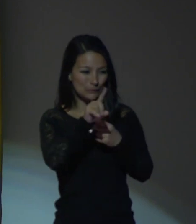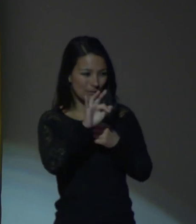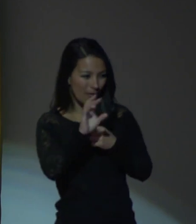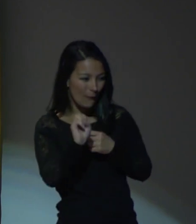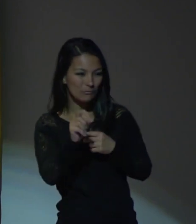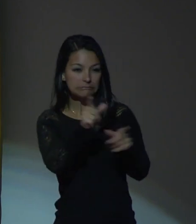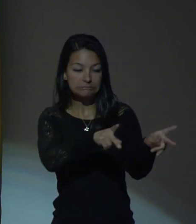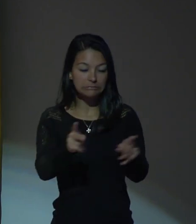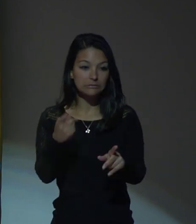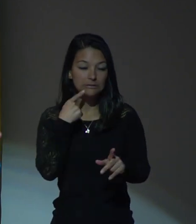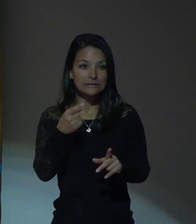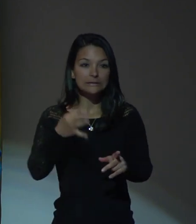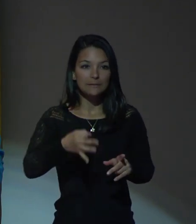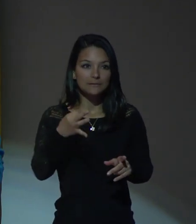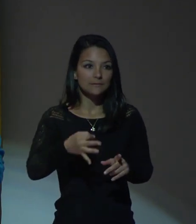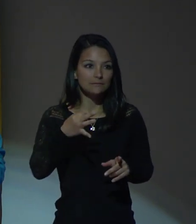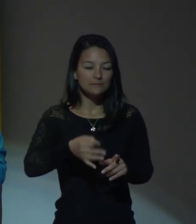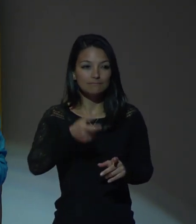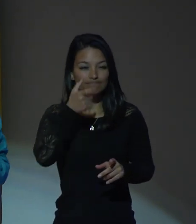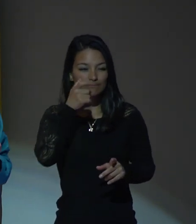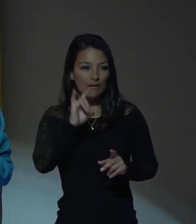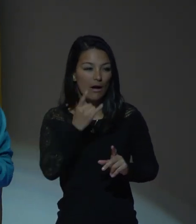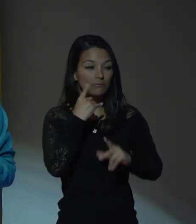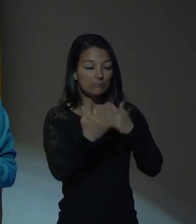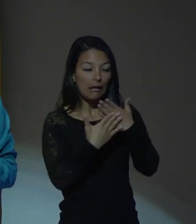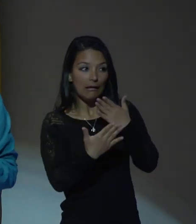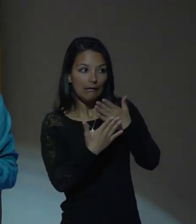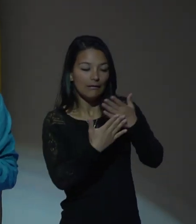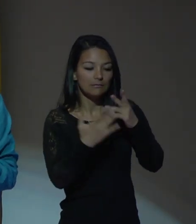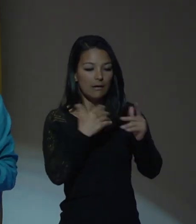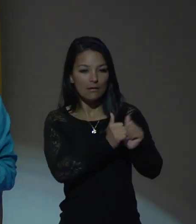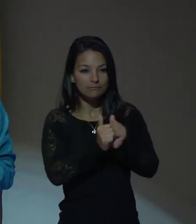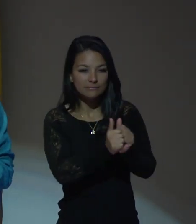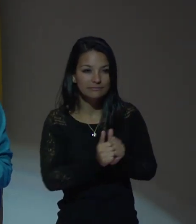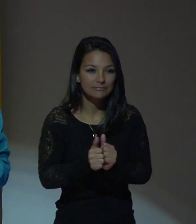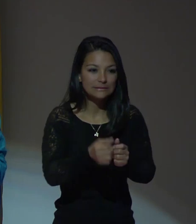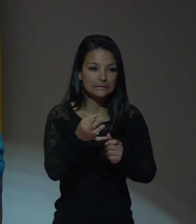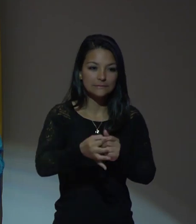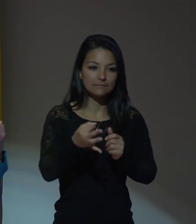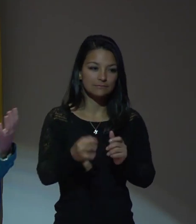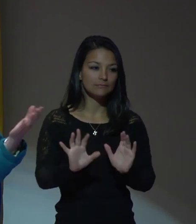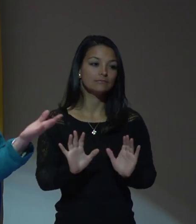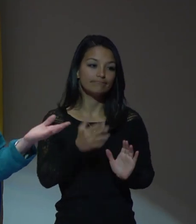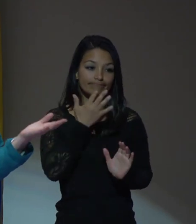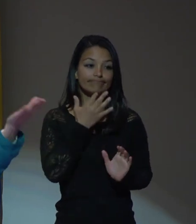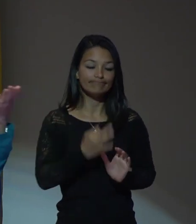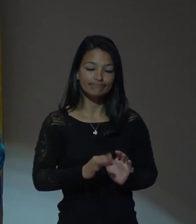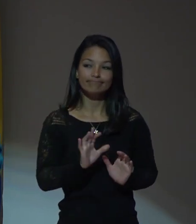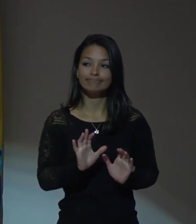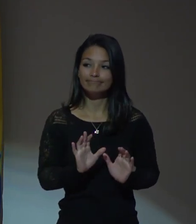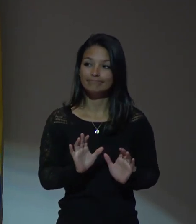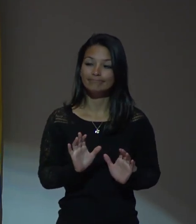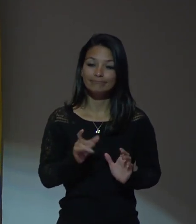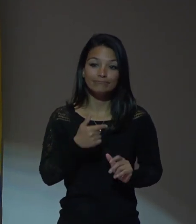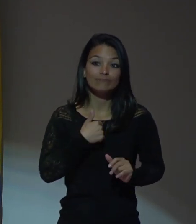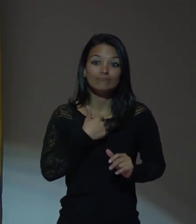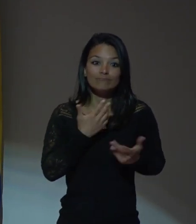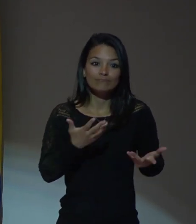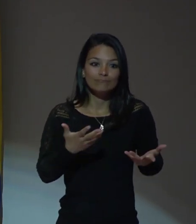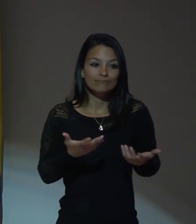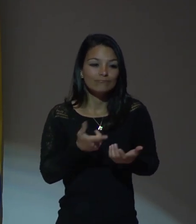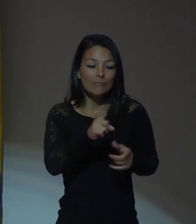siempre estuvieron al tanto para acompañarnos, realmente con los tantos